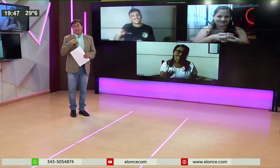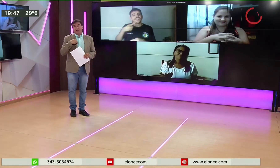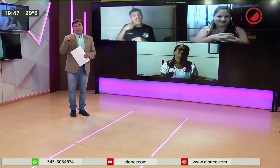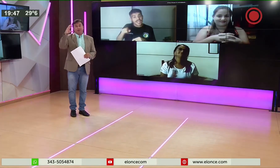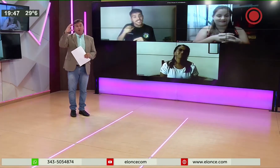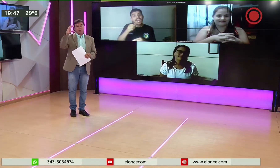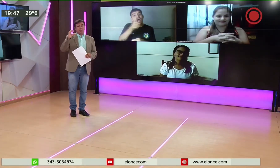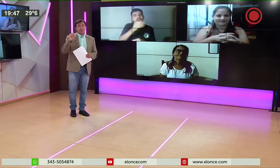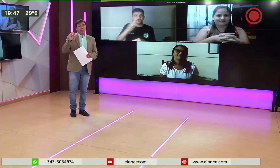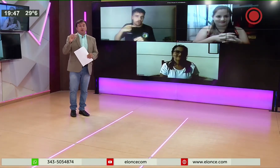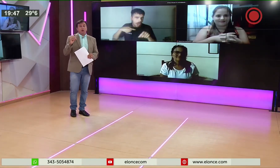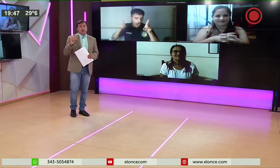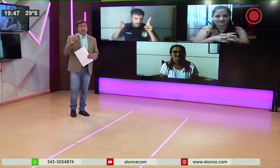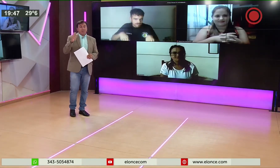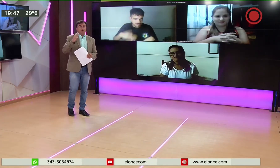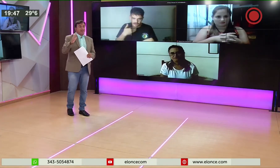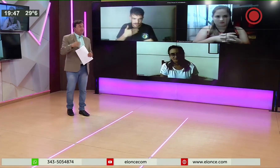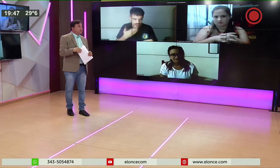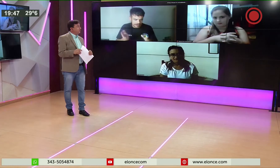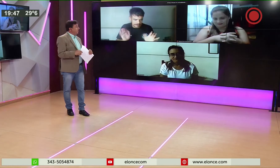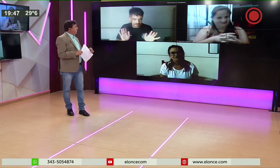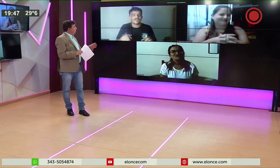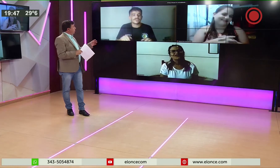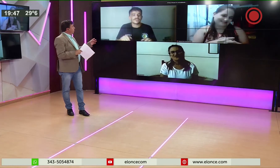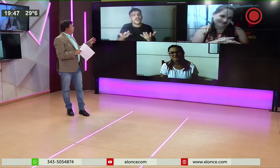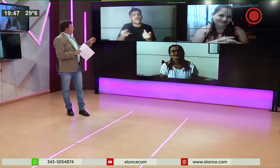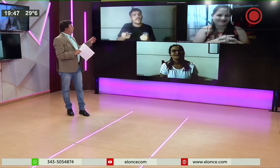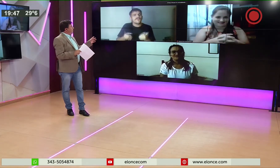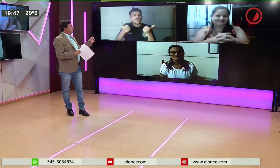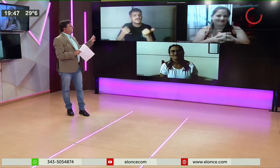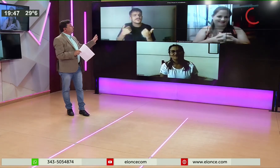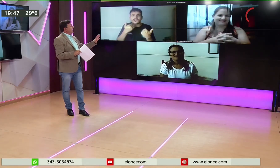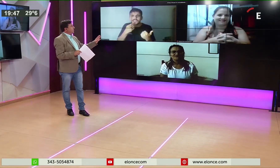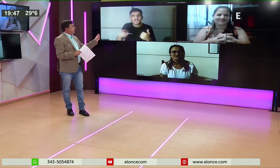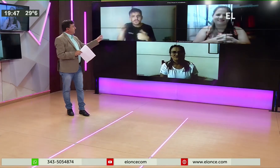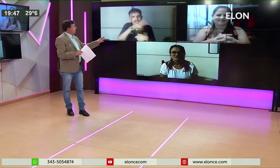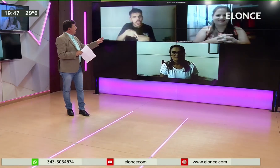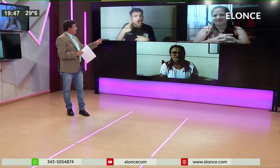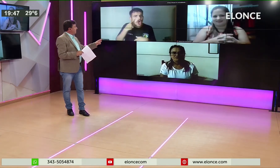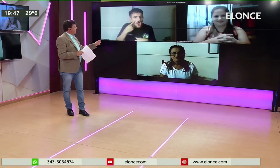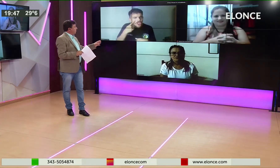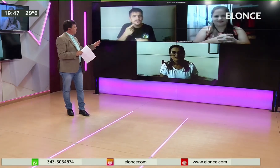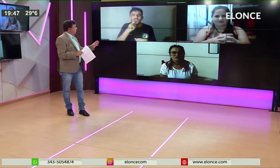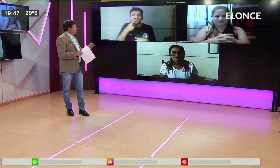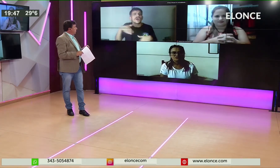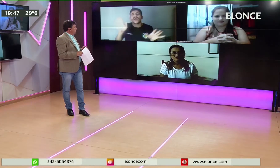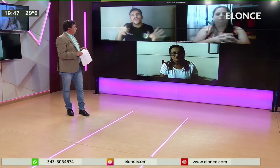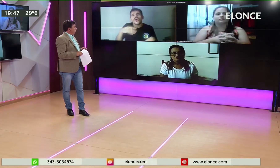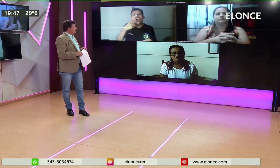sé, digamos, pero que era muy fácil. No sé si ustedes lo... Para hacer las vocales, ¿se puede hacer las vocales o no? ¿Me